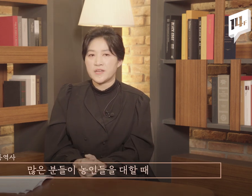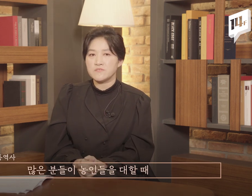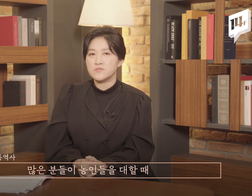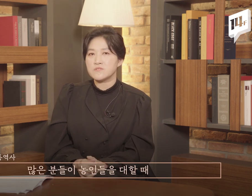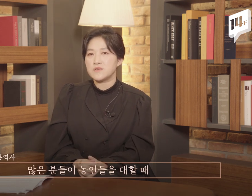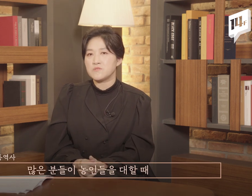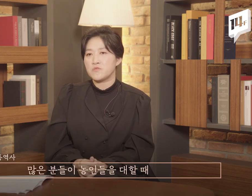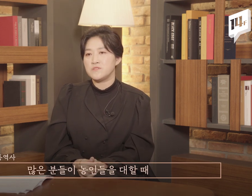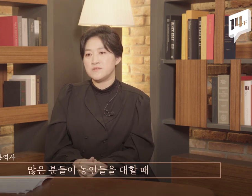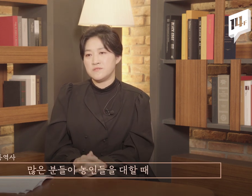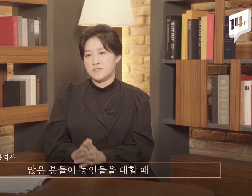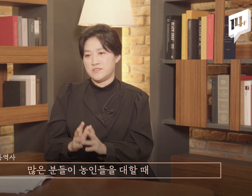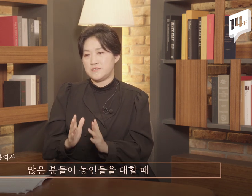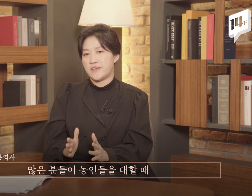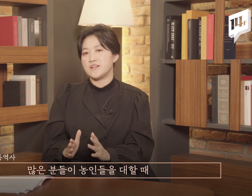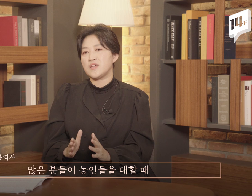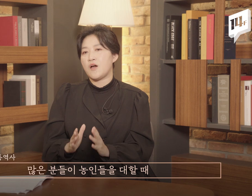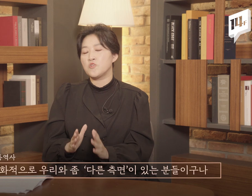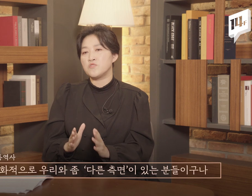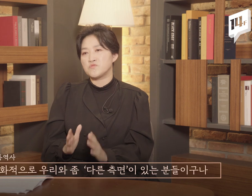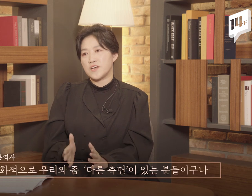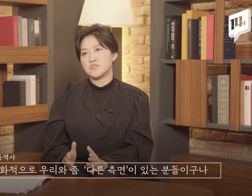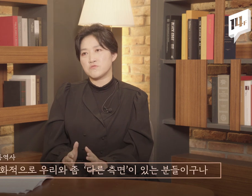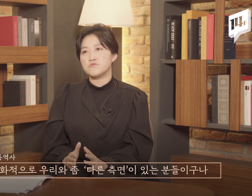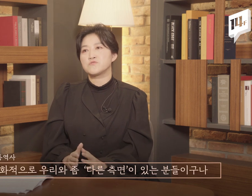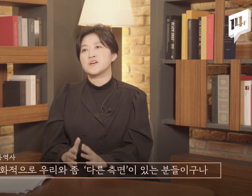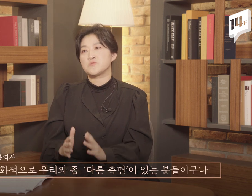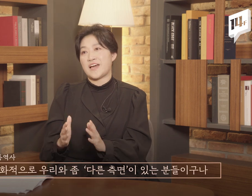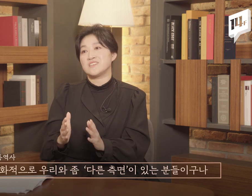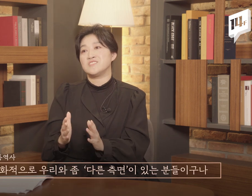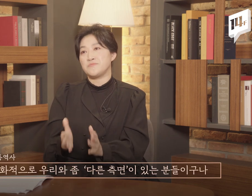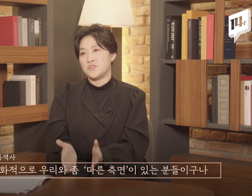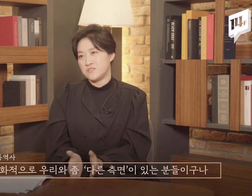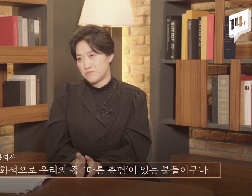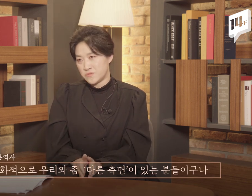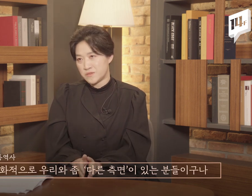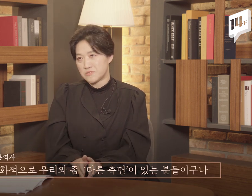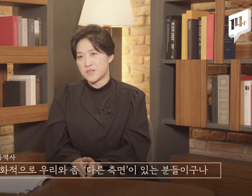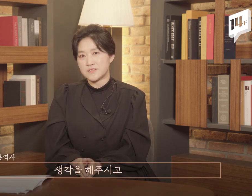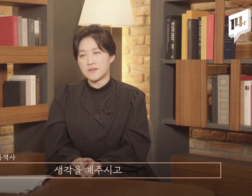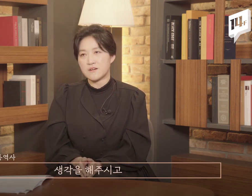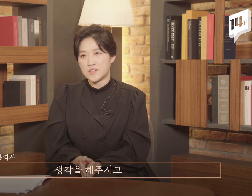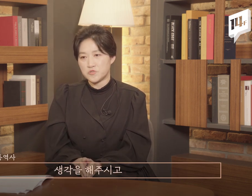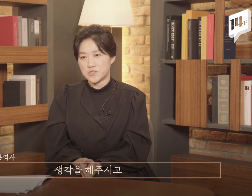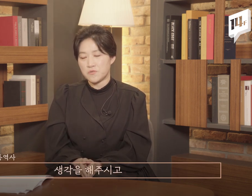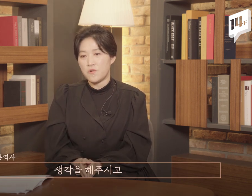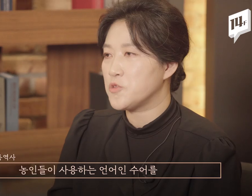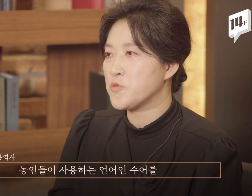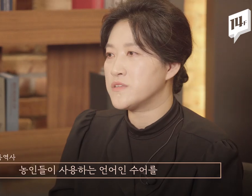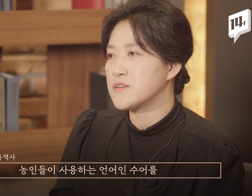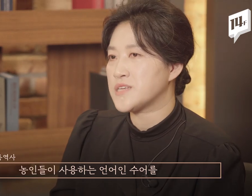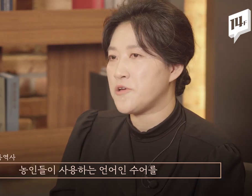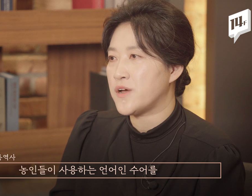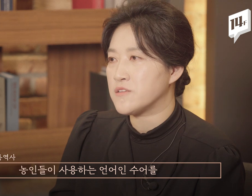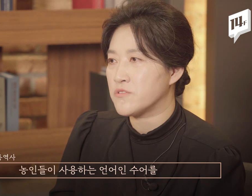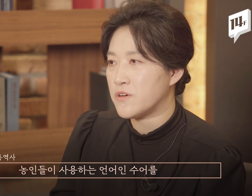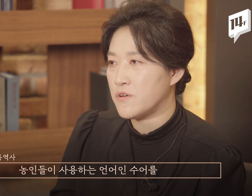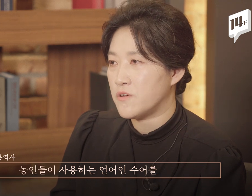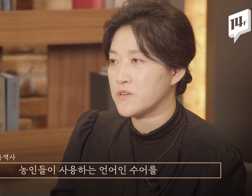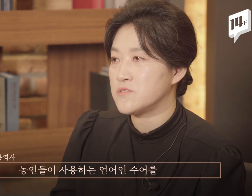많은 분들이 농인들을 대할 때 언어 문화적으로 우리가 좀 다른 측면이 있는 분들이구나 생각을 해 주시고 농인들이 사용하는 언어인